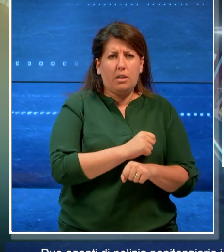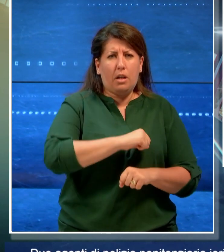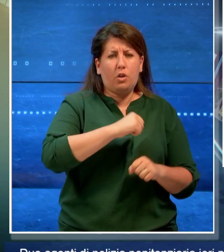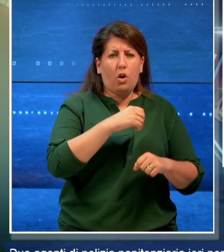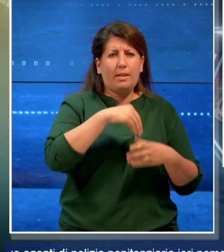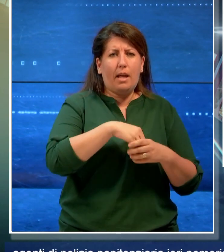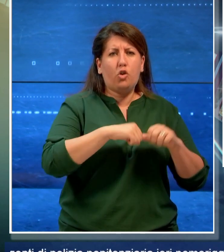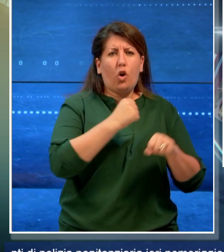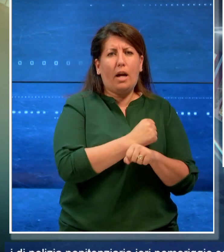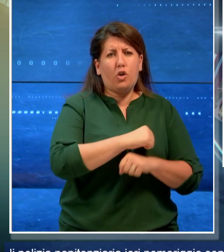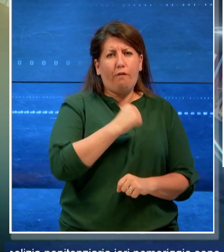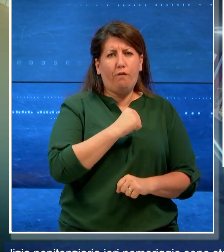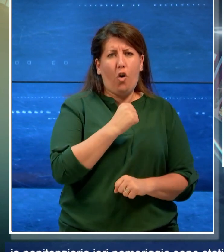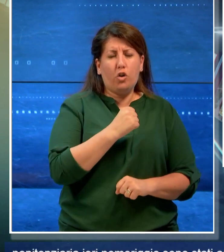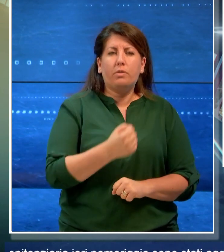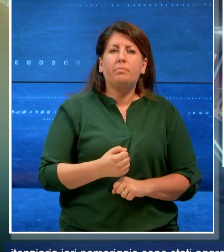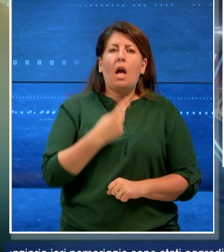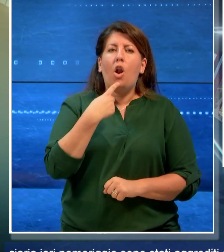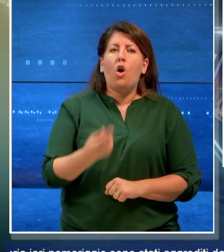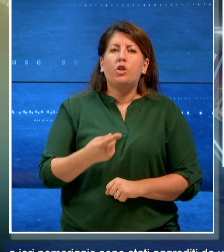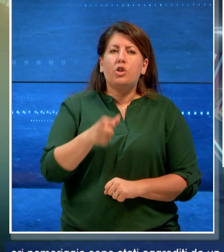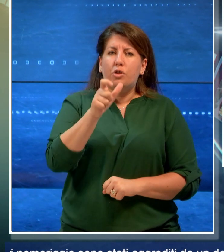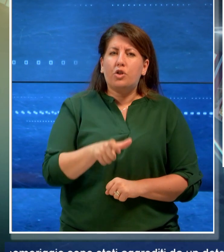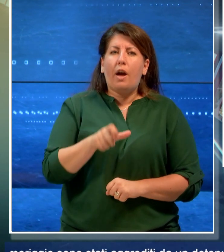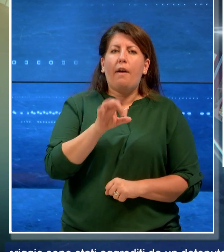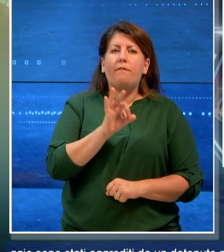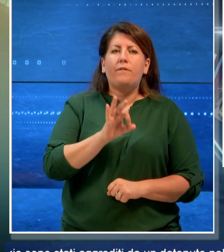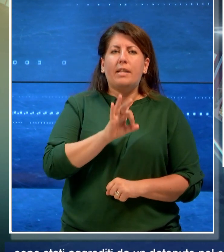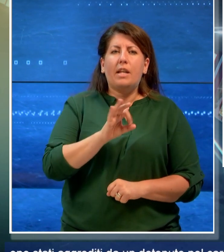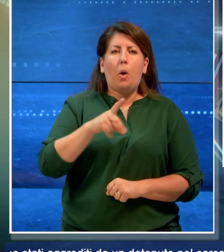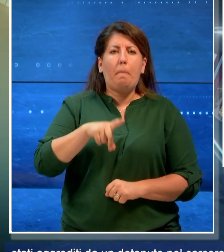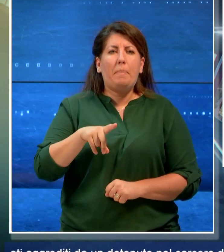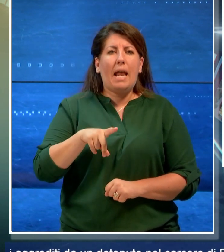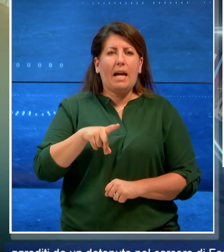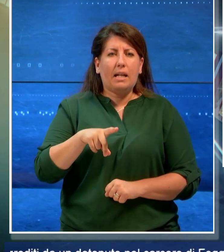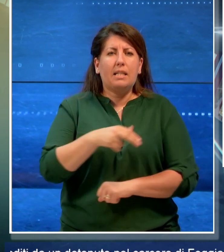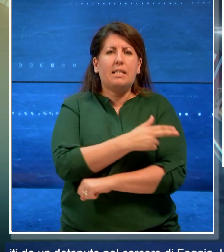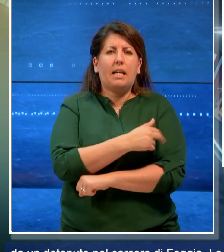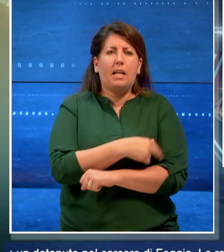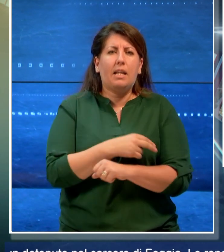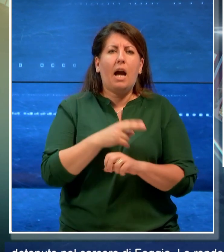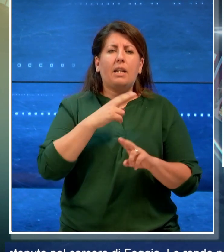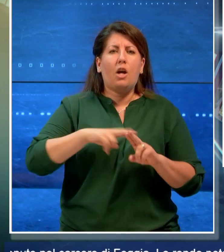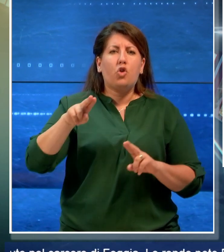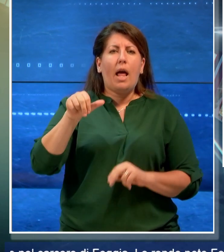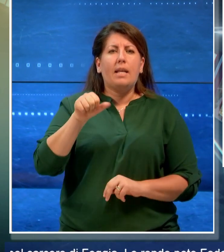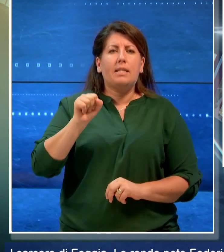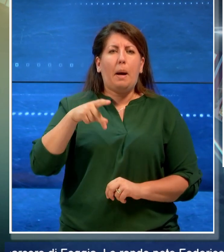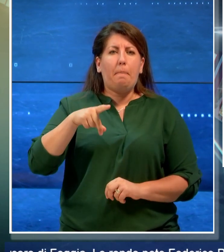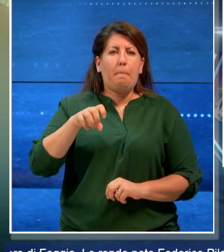Lo ha reso noto Federico Pilagatti della Segreteria Nazionale del Sappe,